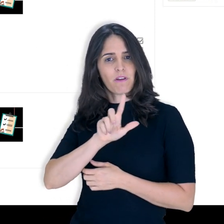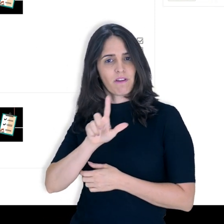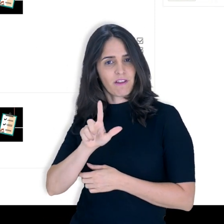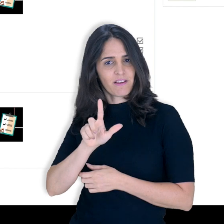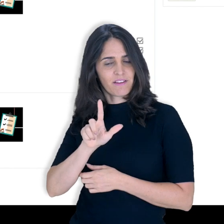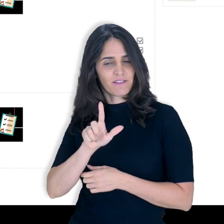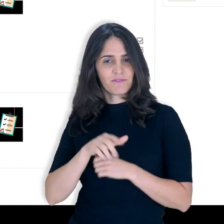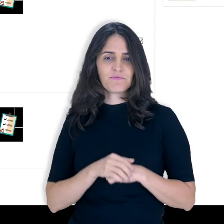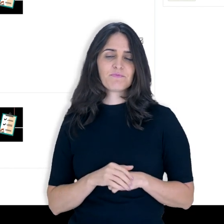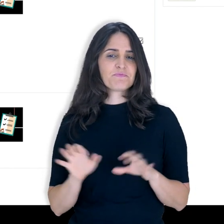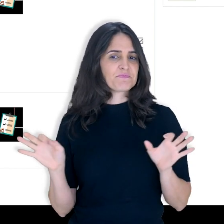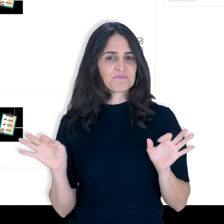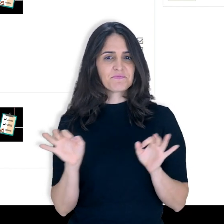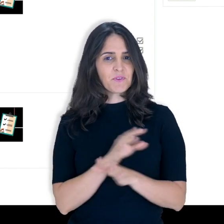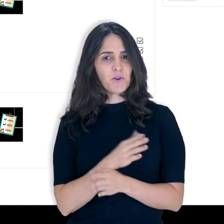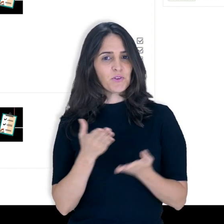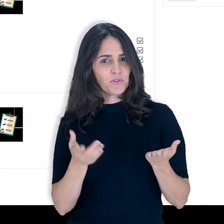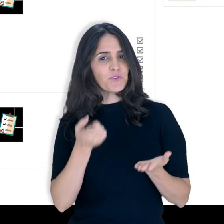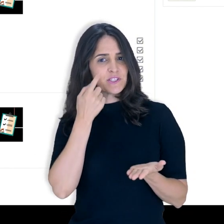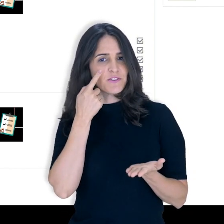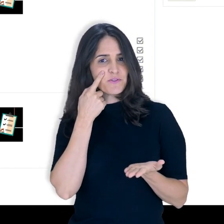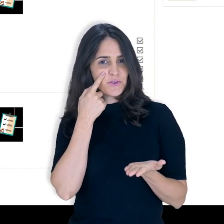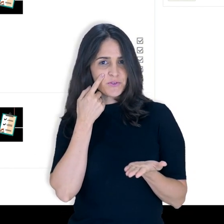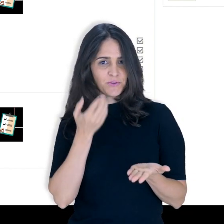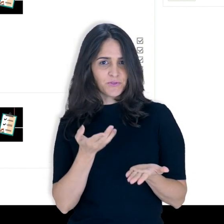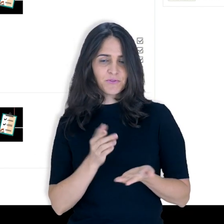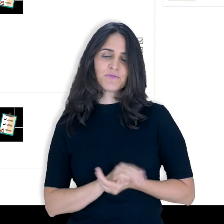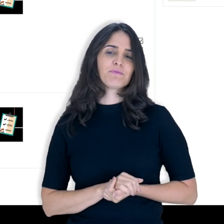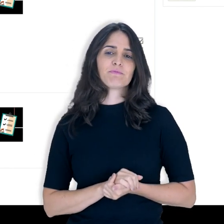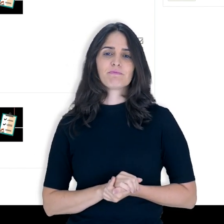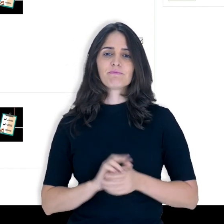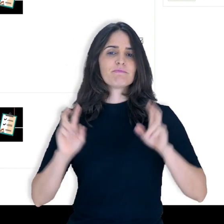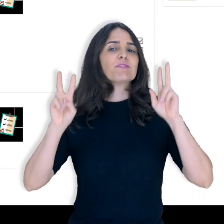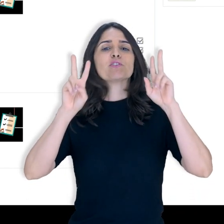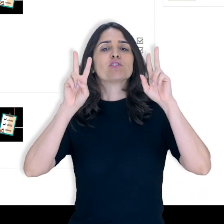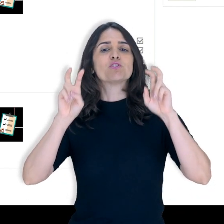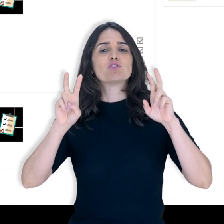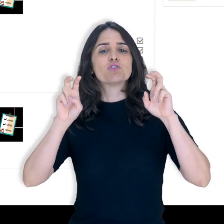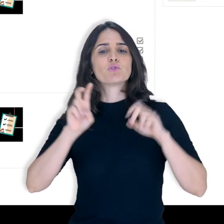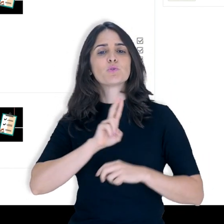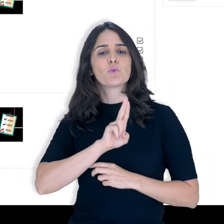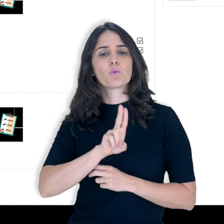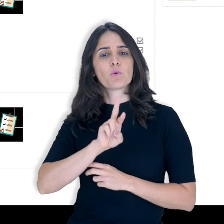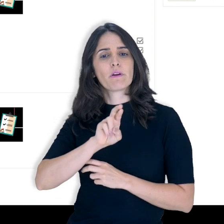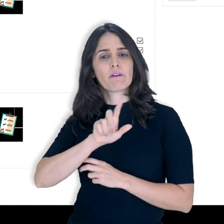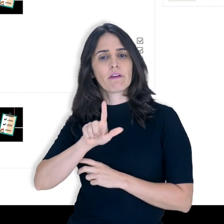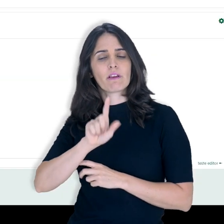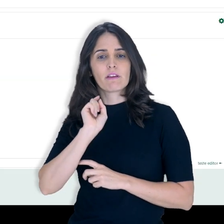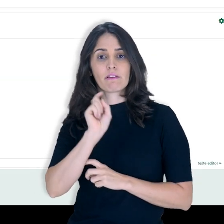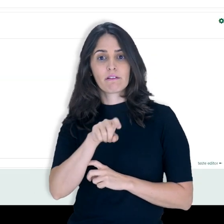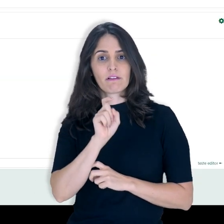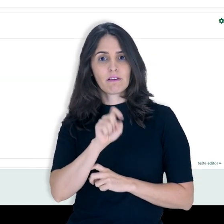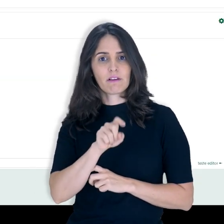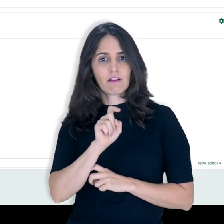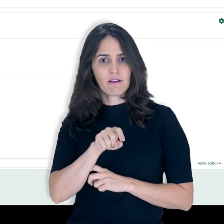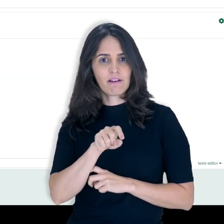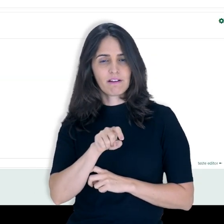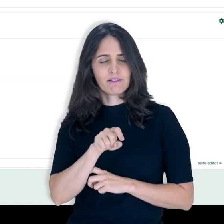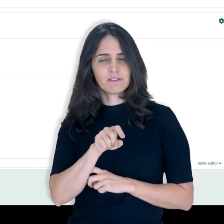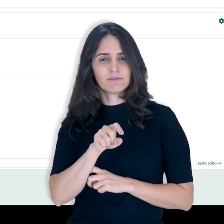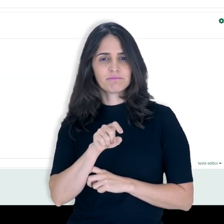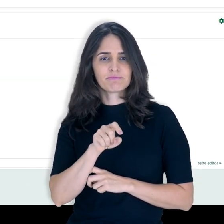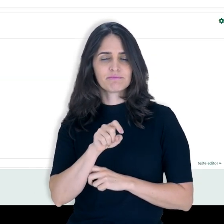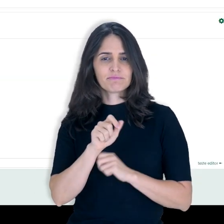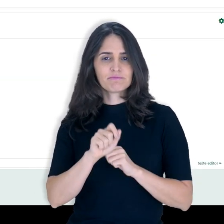desativar a edição aqui para você ver como fica. Então está aqui o título que eu dei para essa URL. E ao clicar aqui, então,